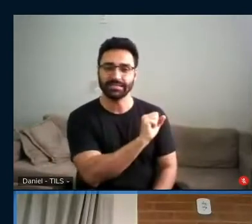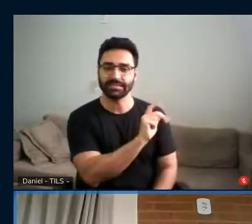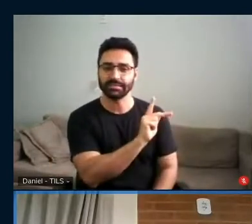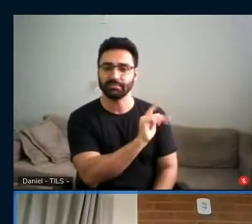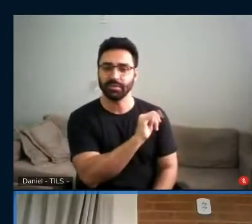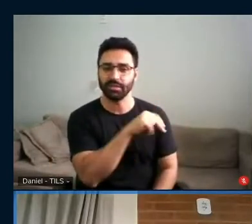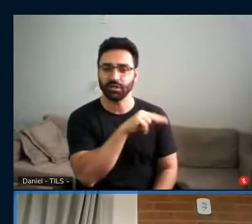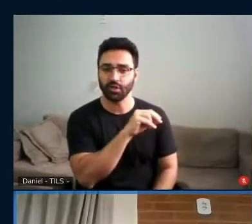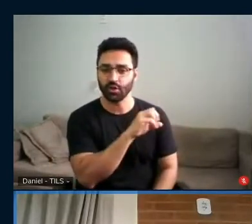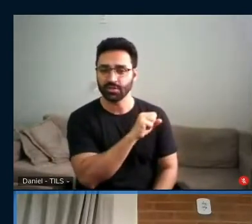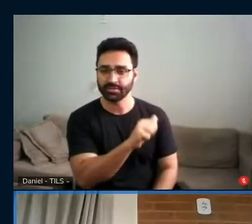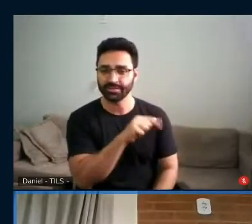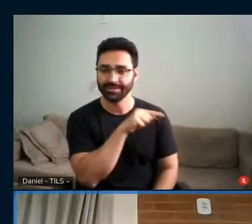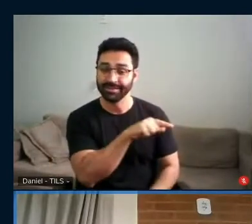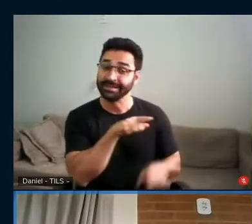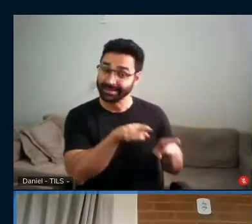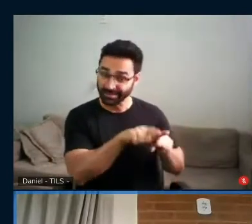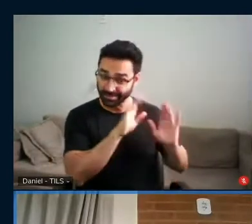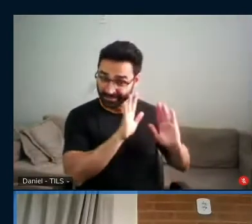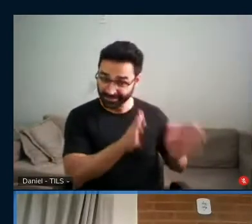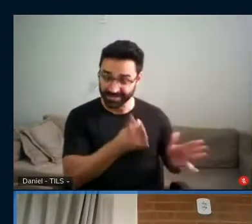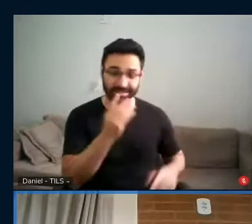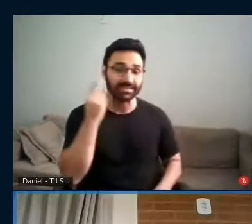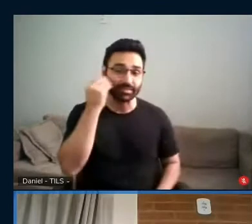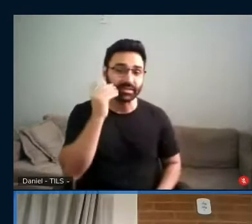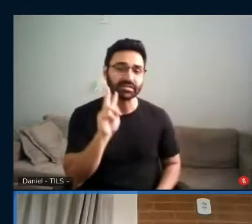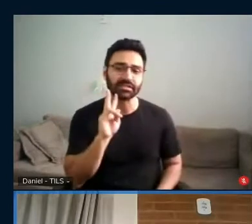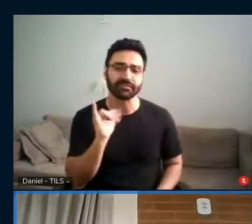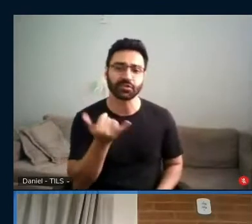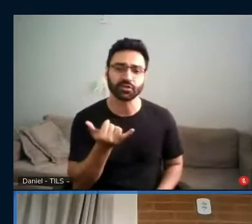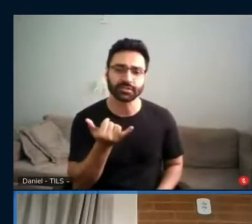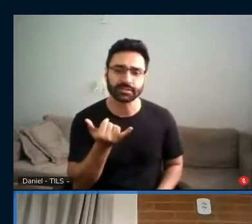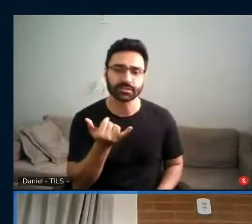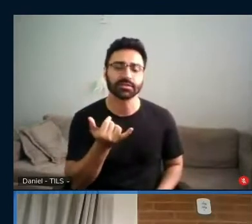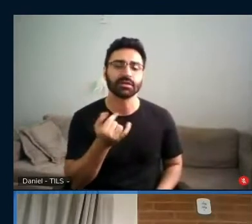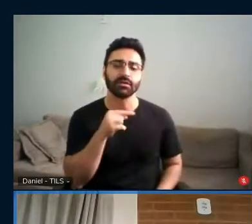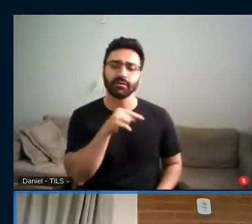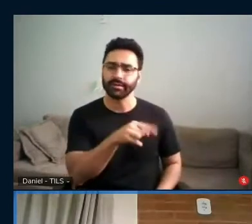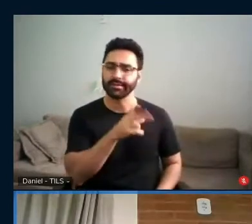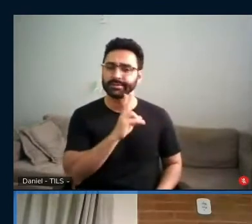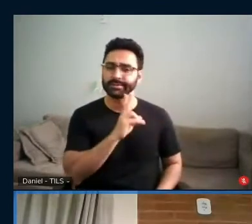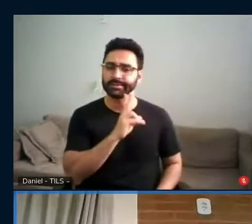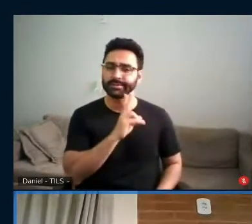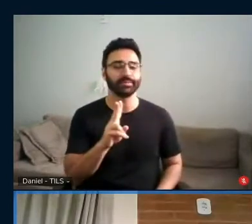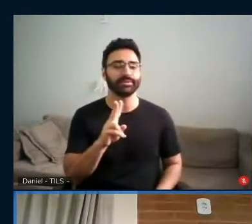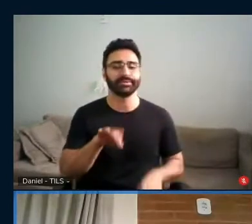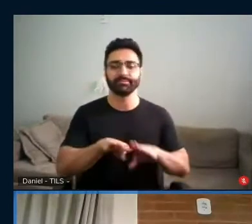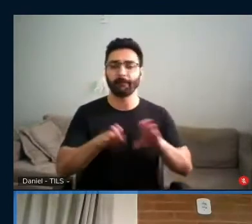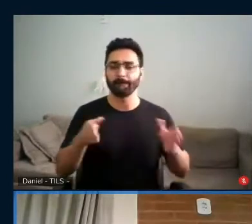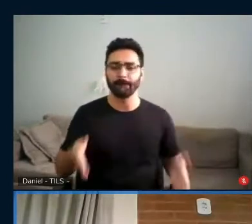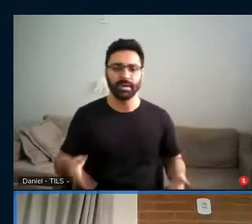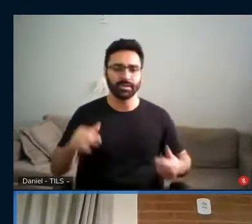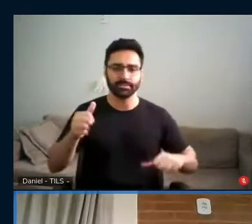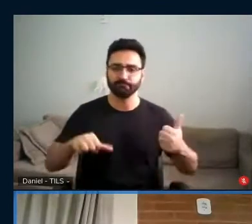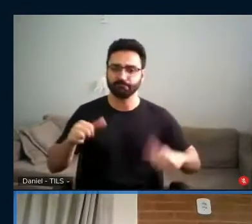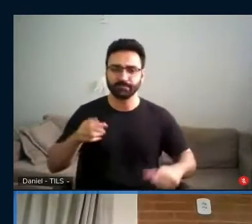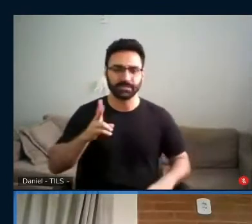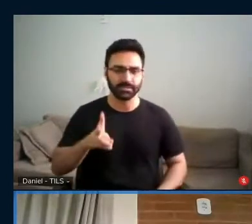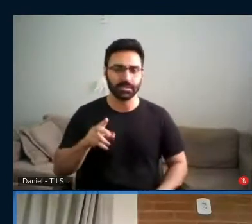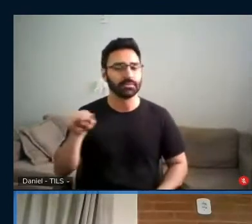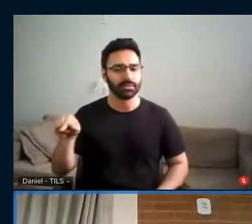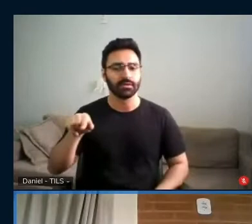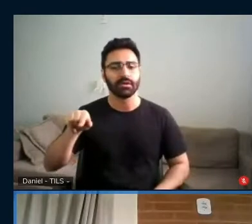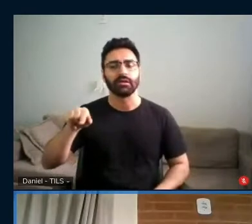bigotes que há muito tempo, ela está presente em nossas bancas e tem contribuições magníficas em termos de aprofundamento do